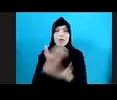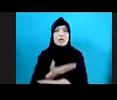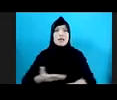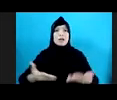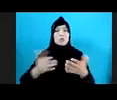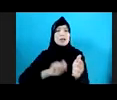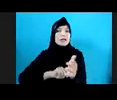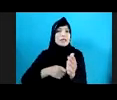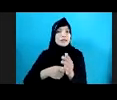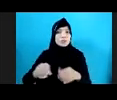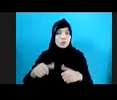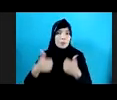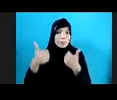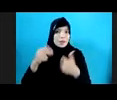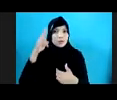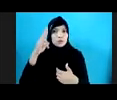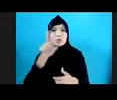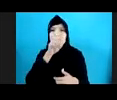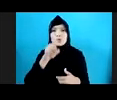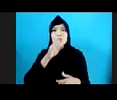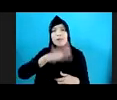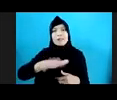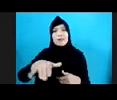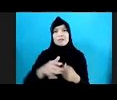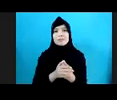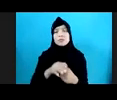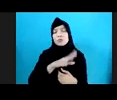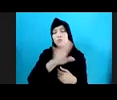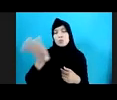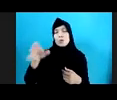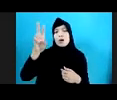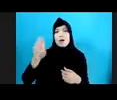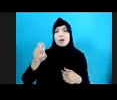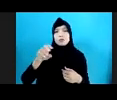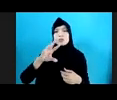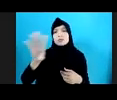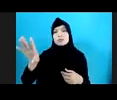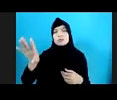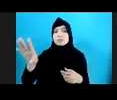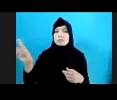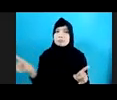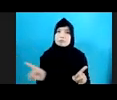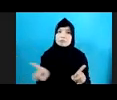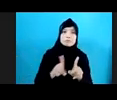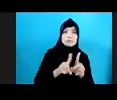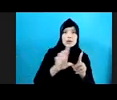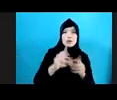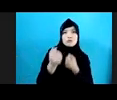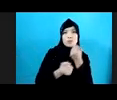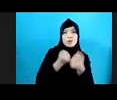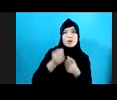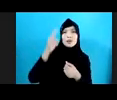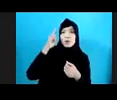Kebutuhan Anak Nah Ini semua Perlu dibarengi Dengan Berbagai Upaya Untuk